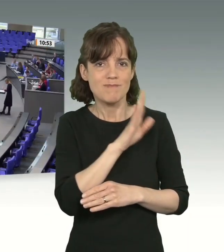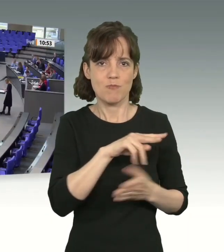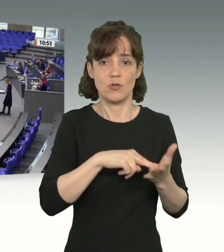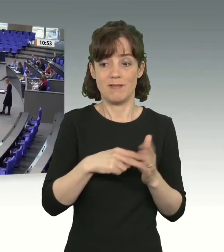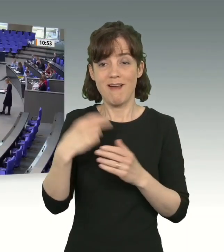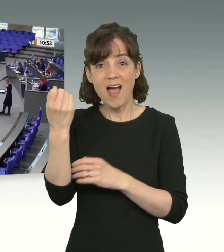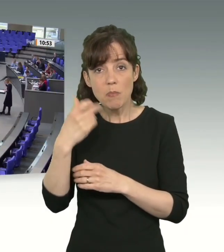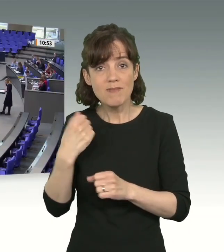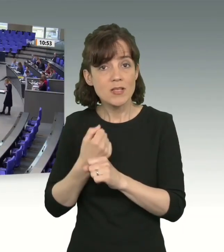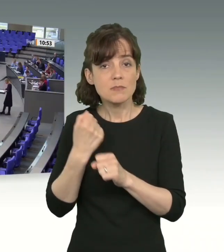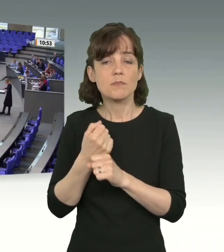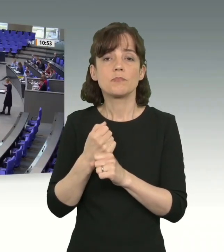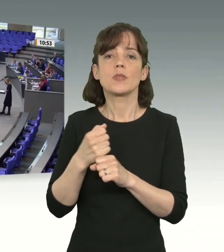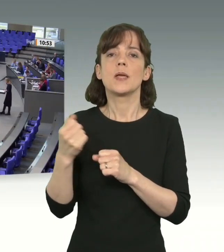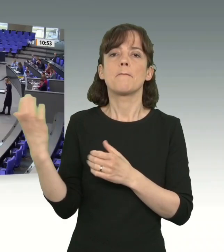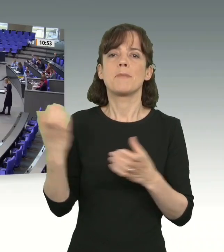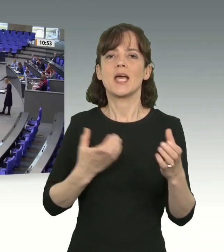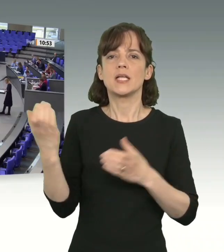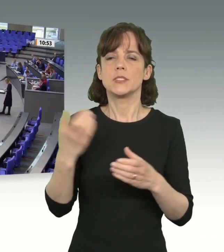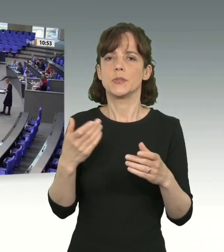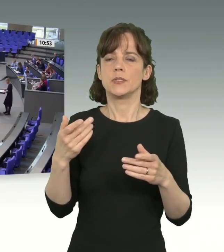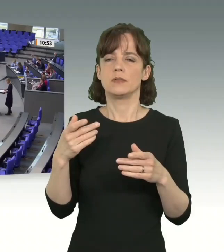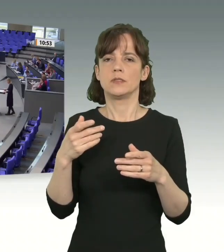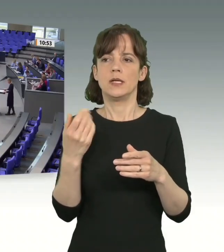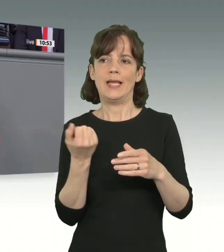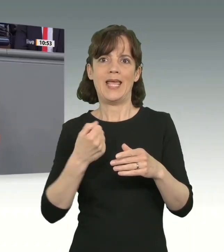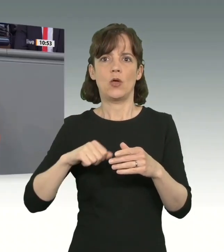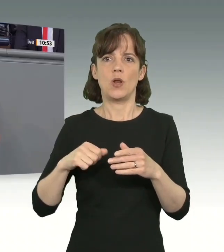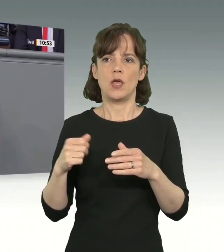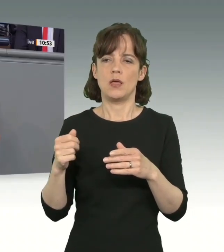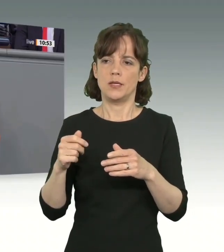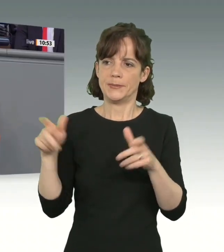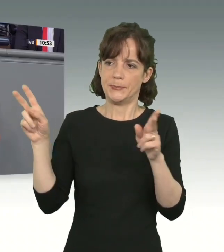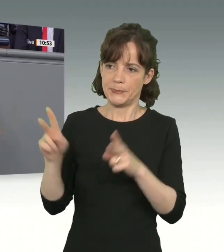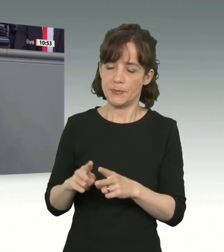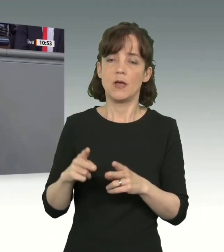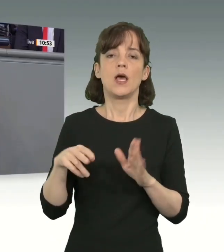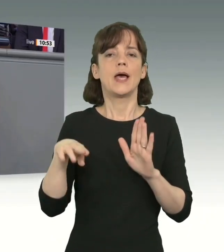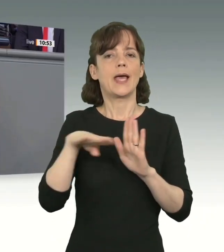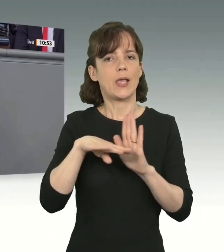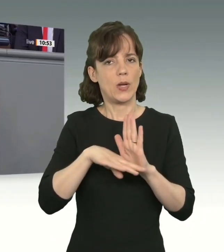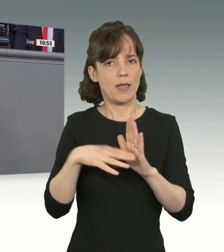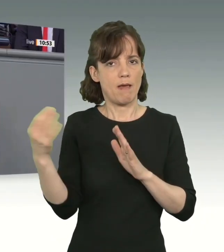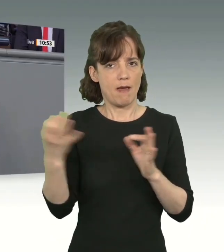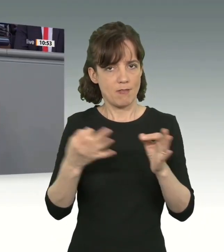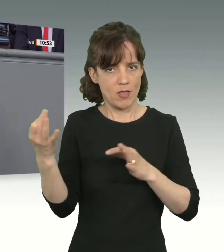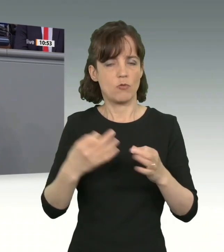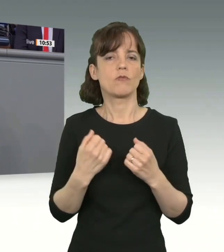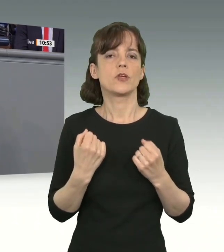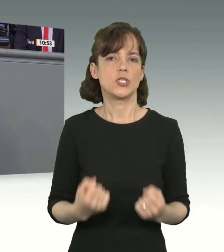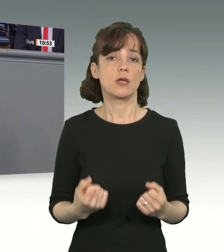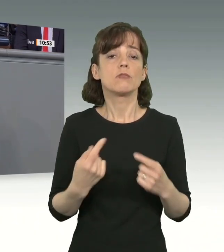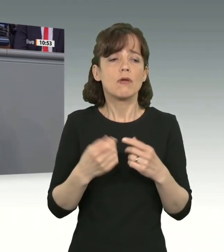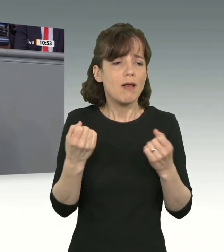irreguläre Migration zu verringern und reguläre Einwanderung nach Deutschland zu verstärken. Und natürlich stehen wir zu unseren